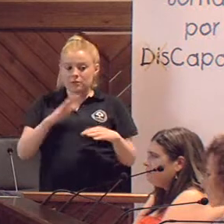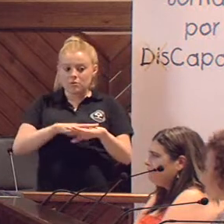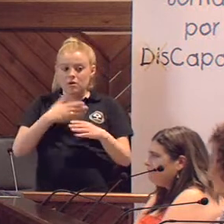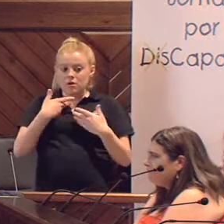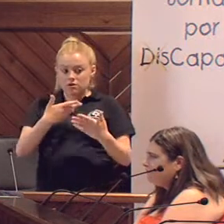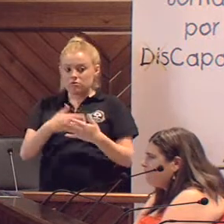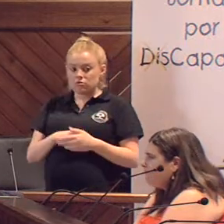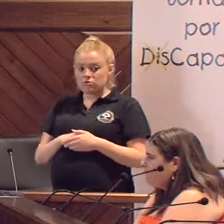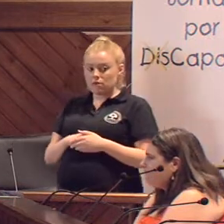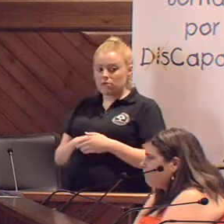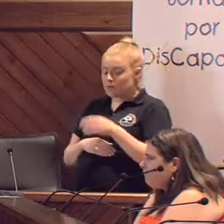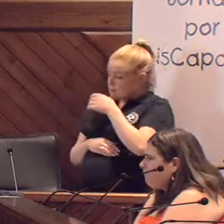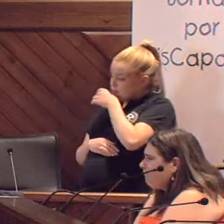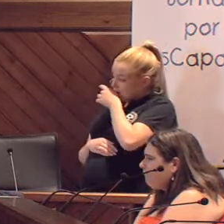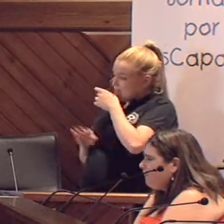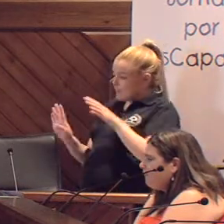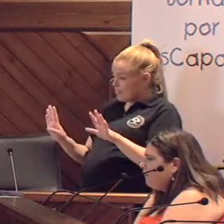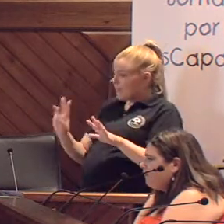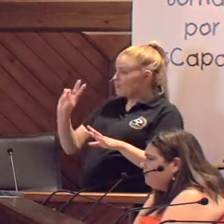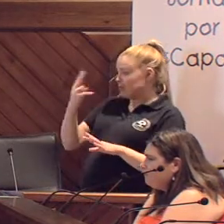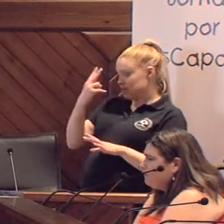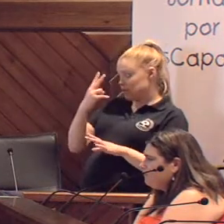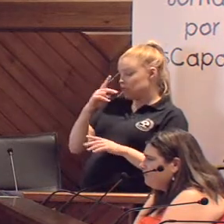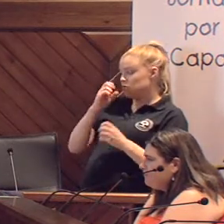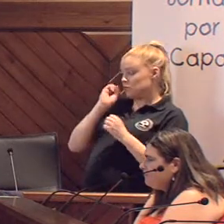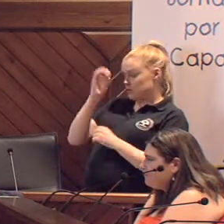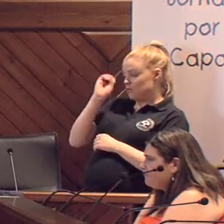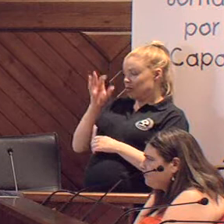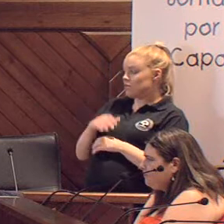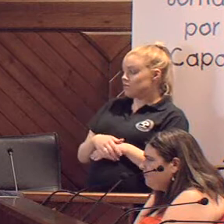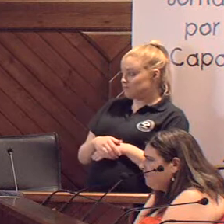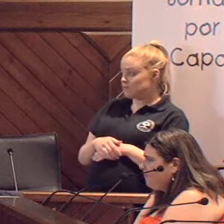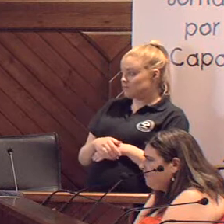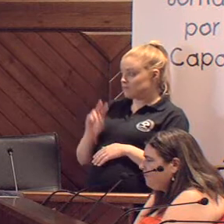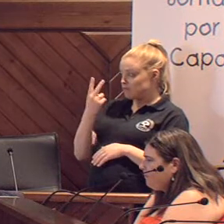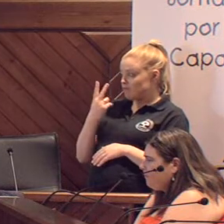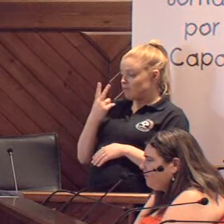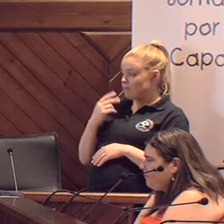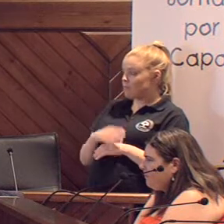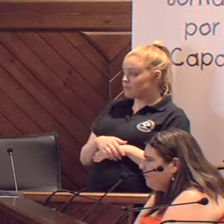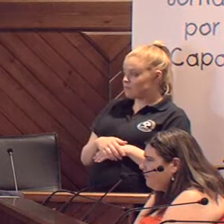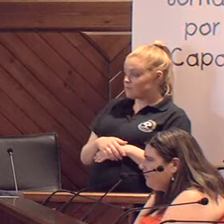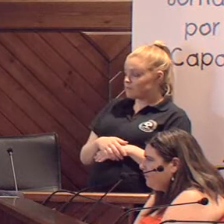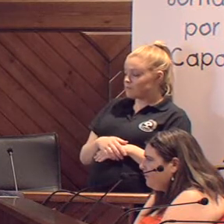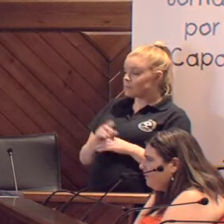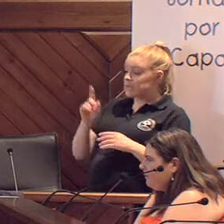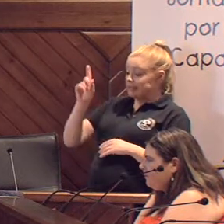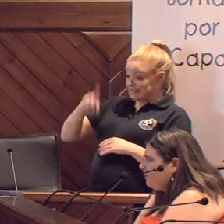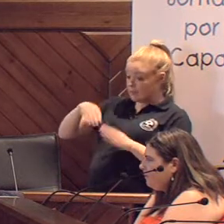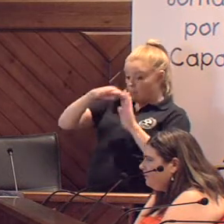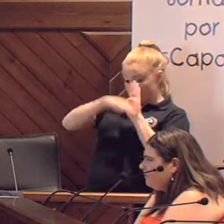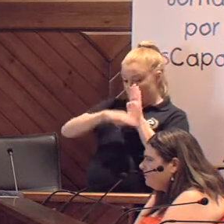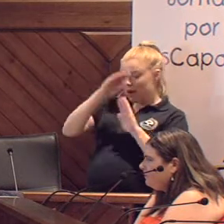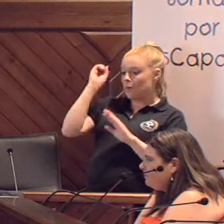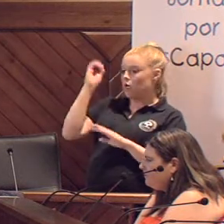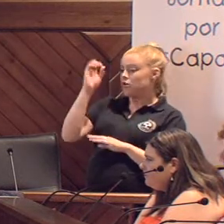Pues yo puntualizar que son las segundas jornadas que hacemos ya y que también, precisamente, dentro del programa de la